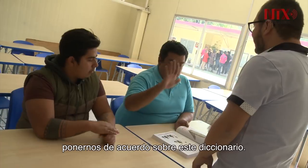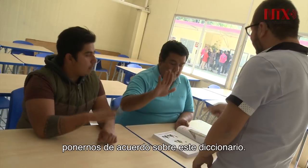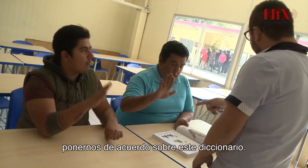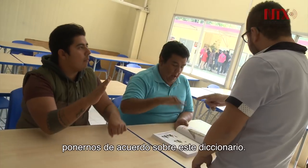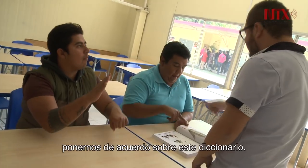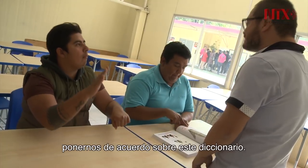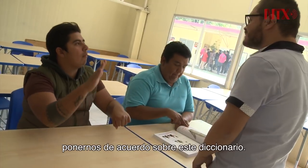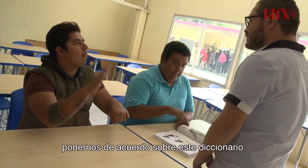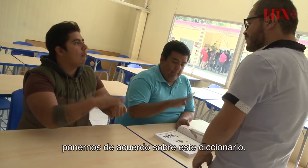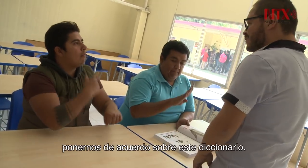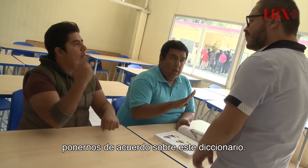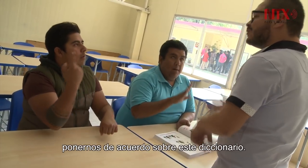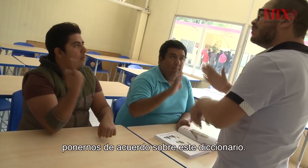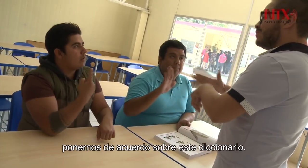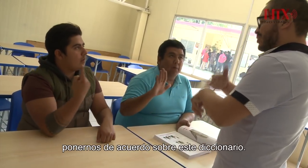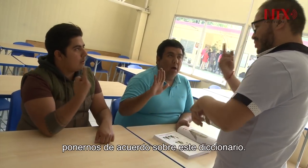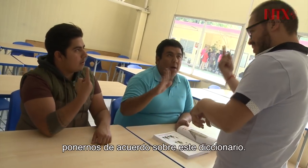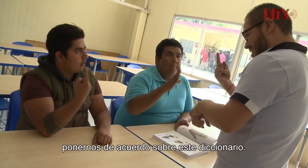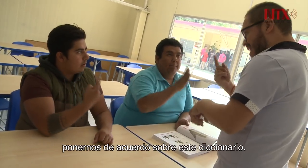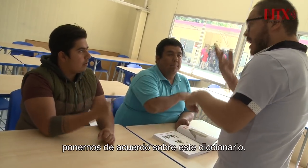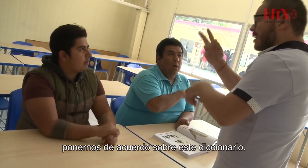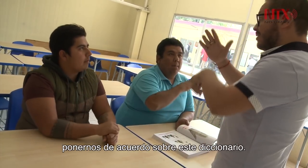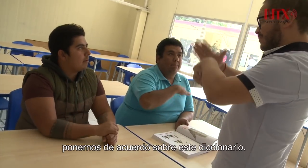y poner de acuerdo sobre este diccionario.